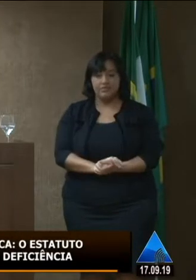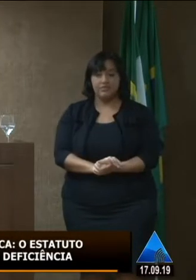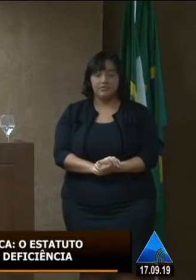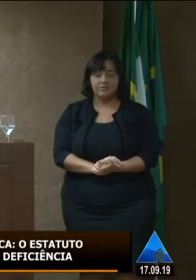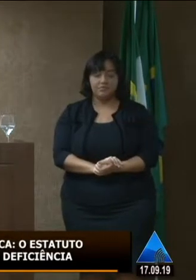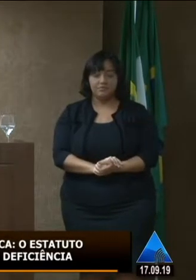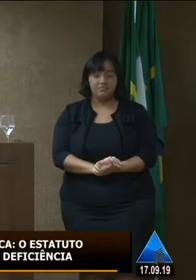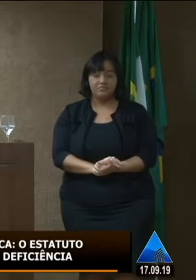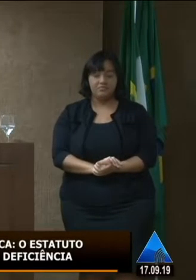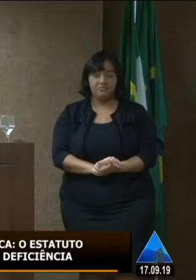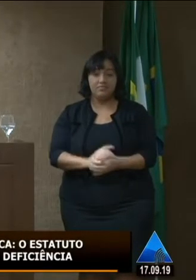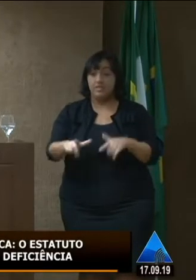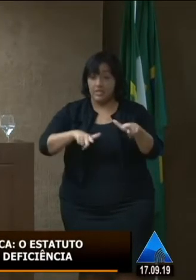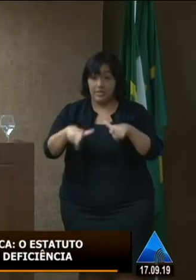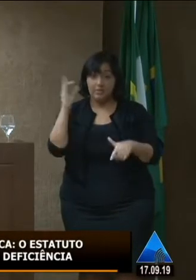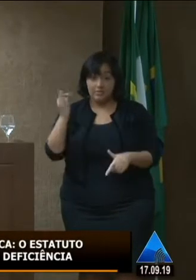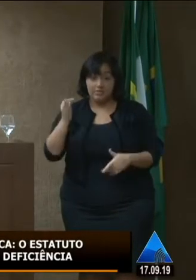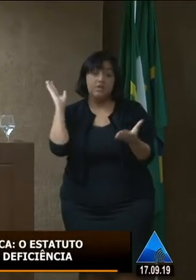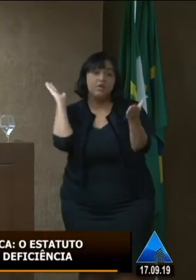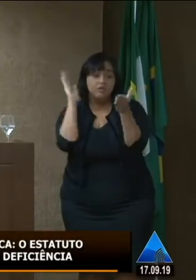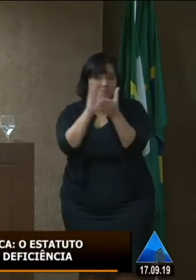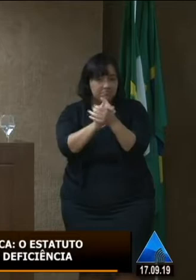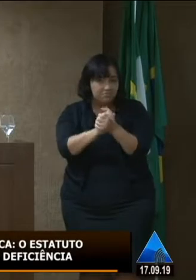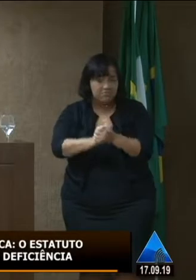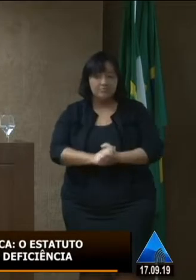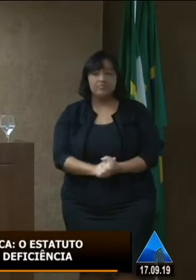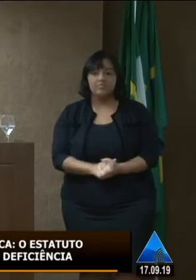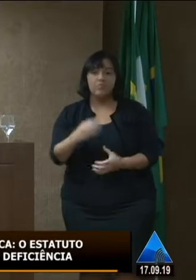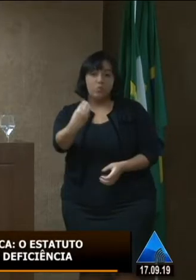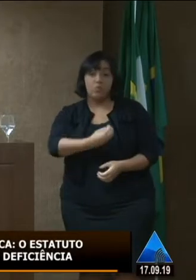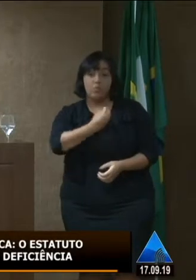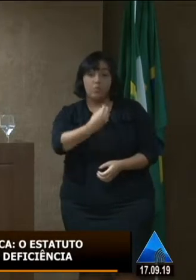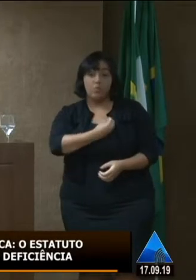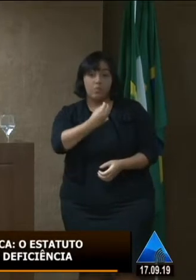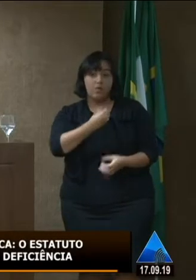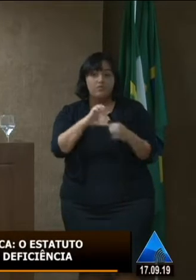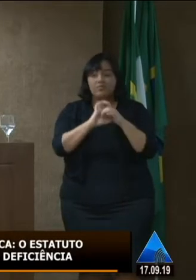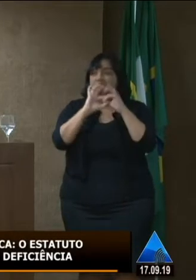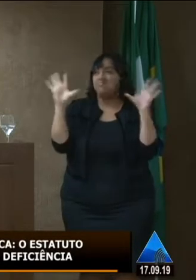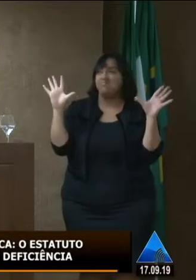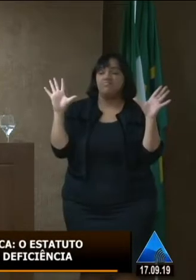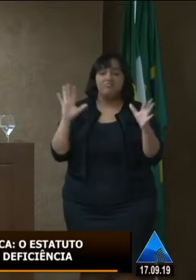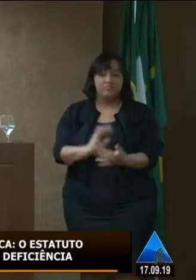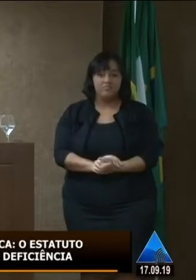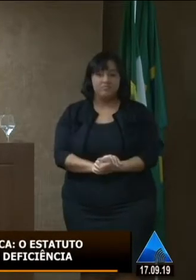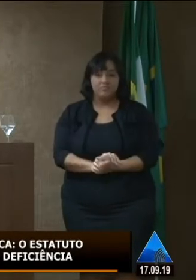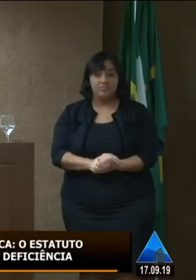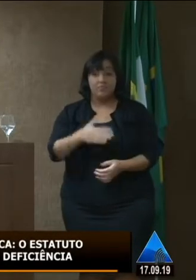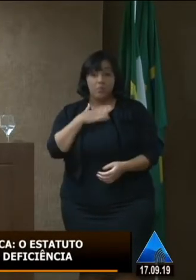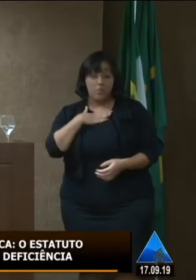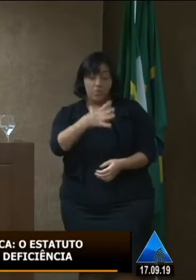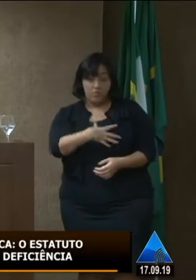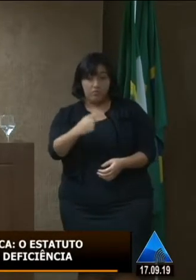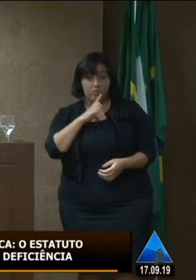ALI né casado com a vida independente dele então se o meu teve